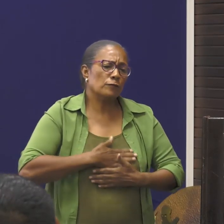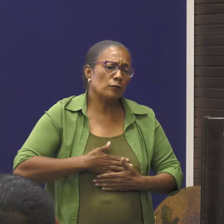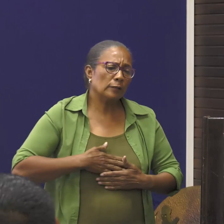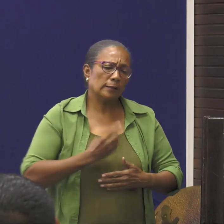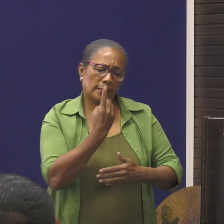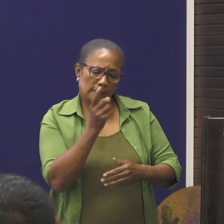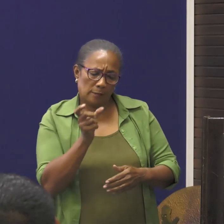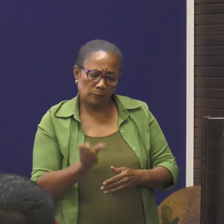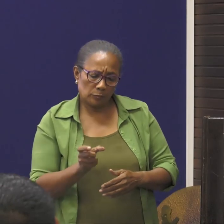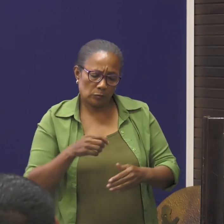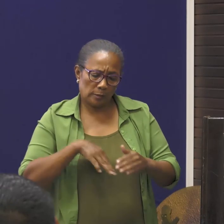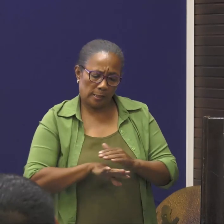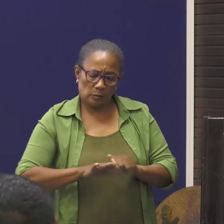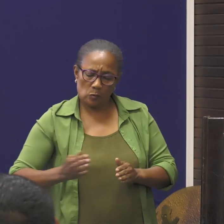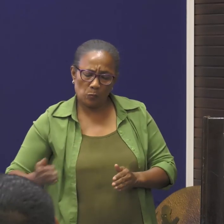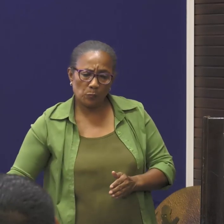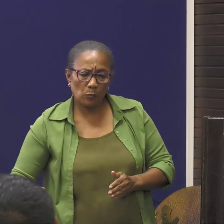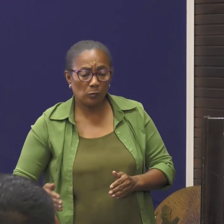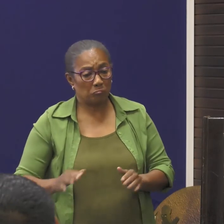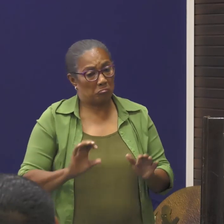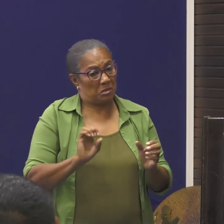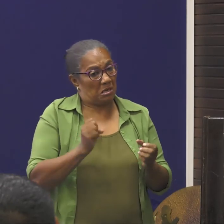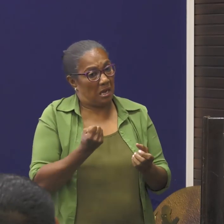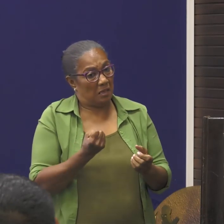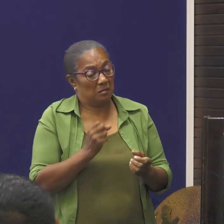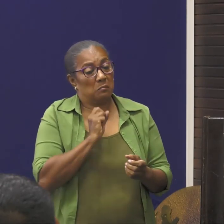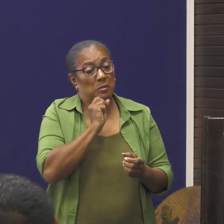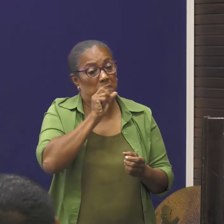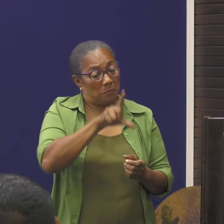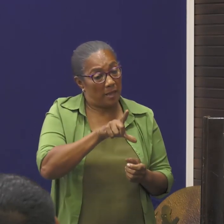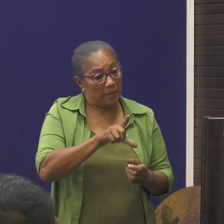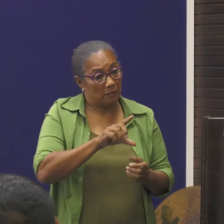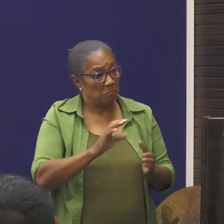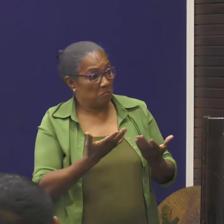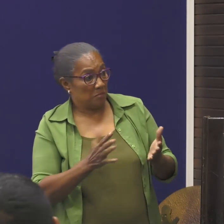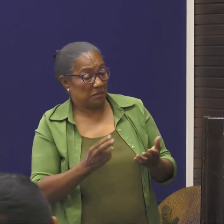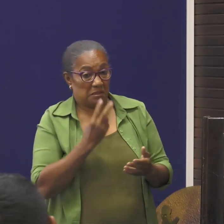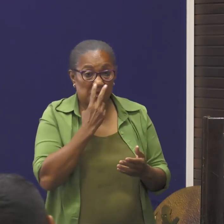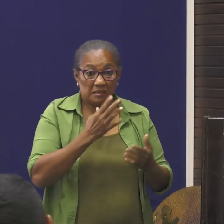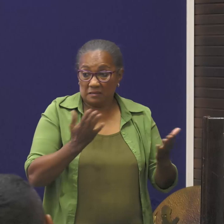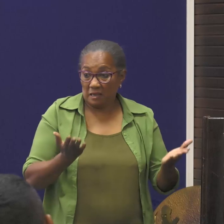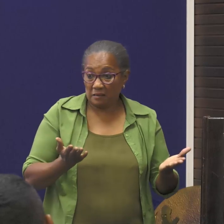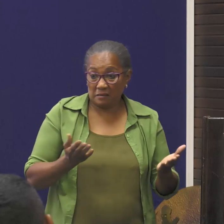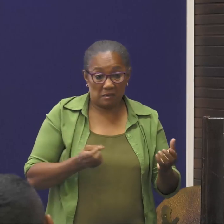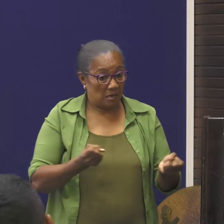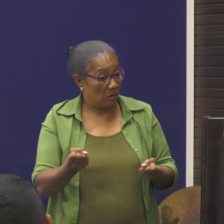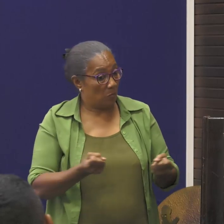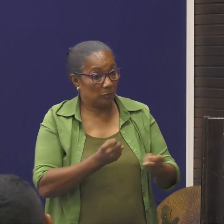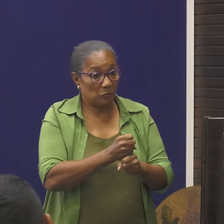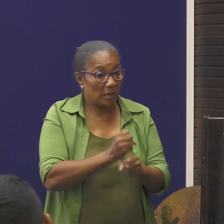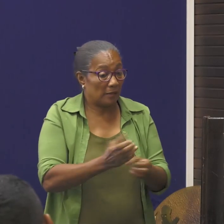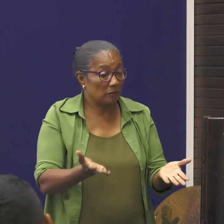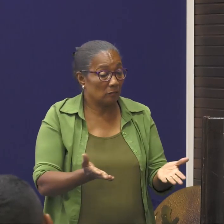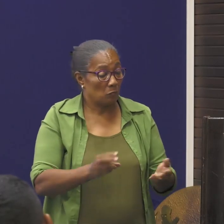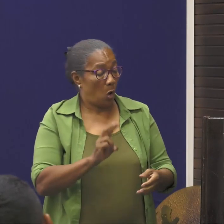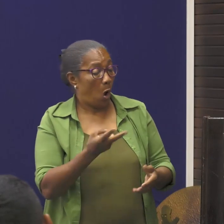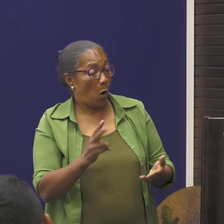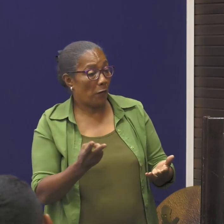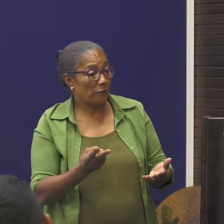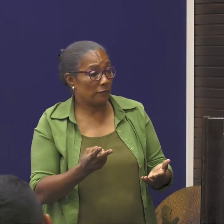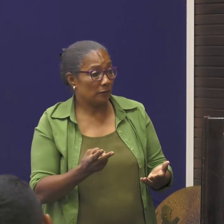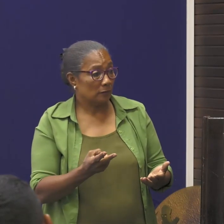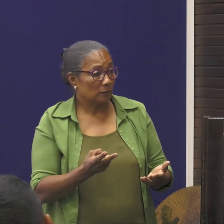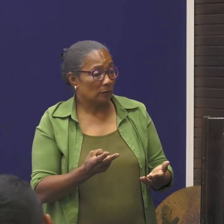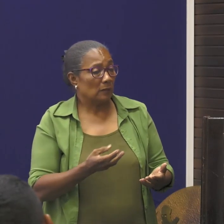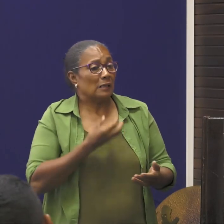iemand in uw buurt, mogelijkerwijs besmet is. Misschien zag u beweging, bij u aan het werk. Of, u